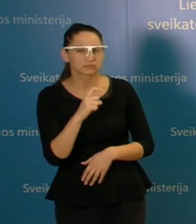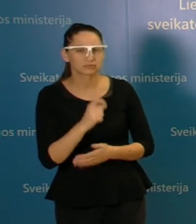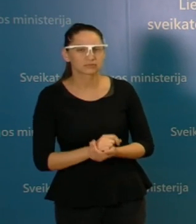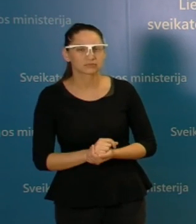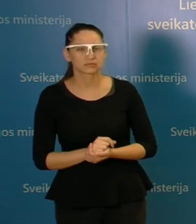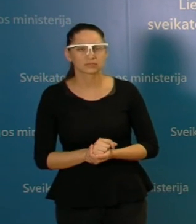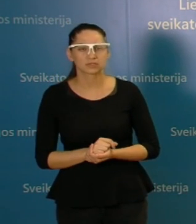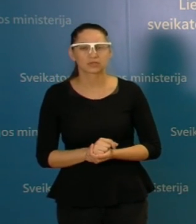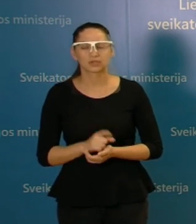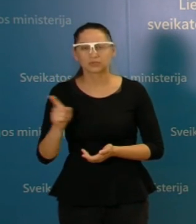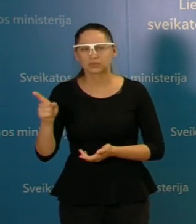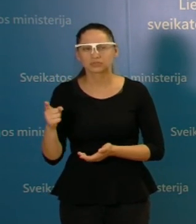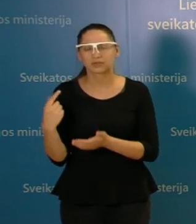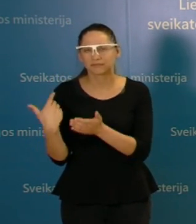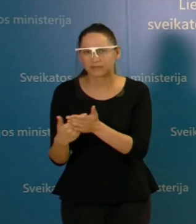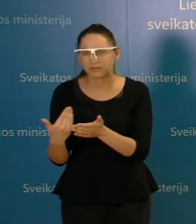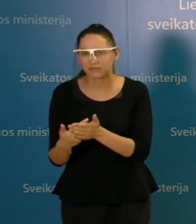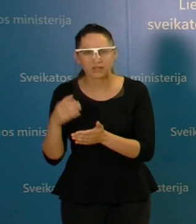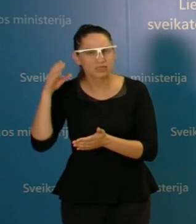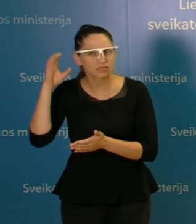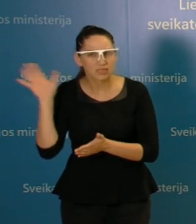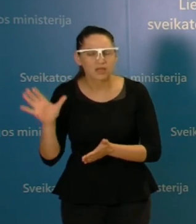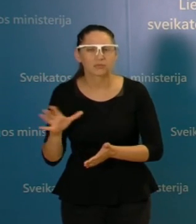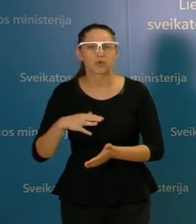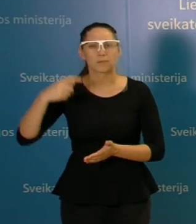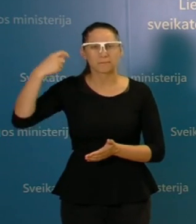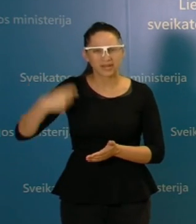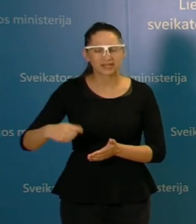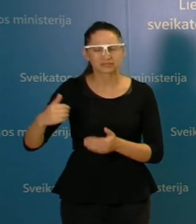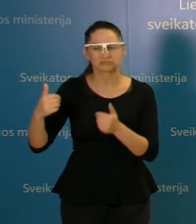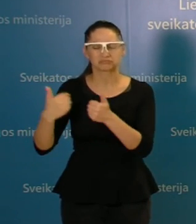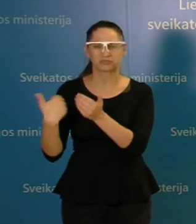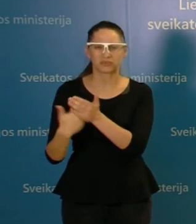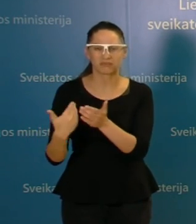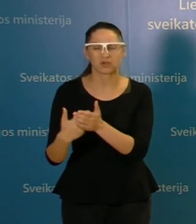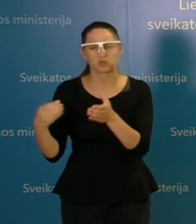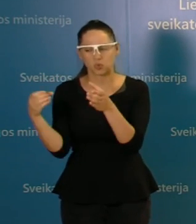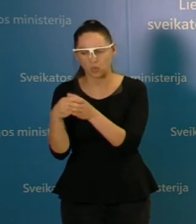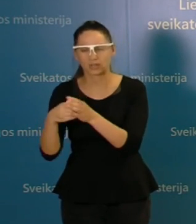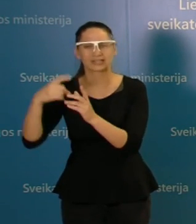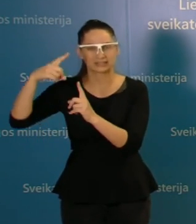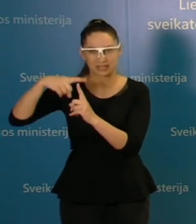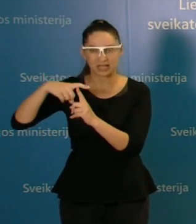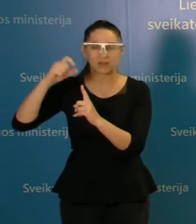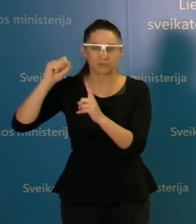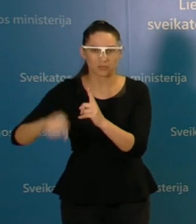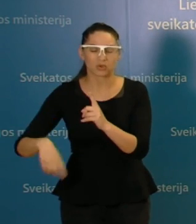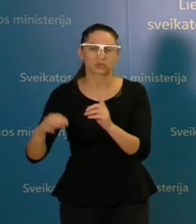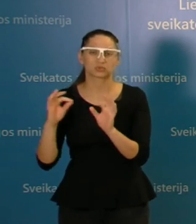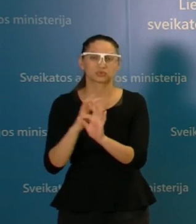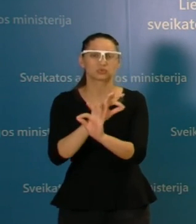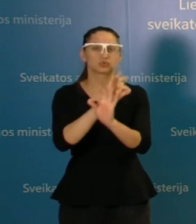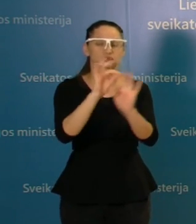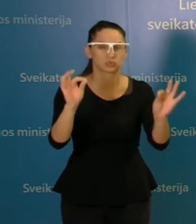patarimų neatsižvelgsi, tarp kaip, na, juk ta prie prezidentūros patarimojo organizacija, tai yra taryba, juk jį gali pateikti pasiūlymą